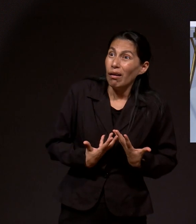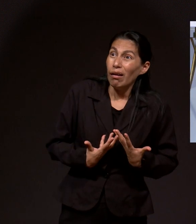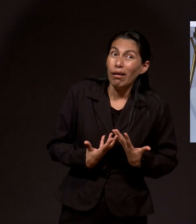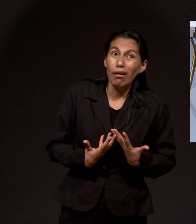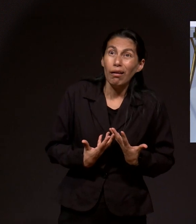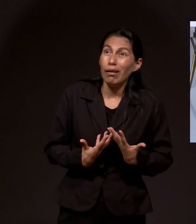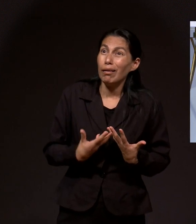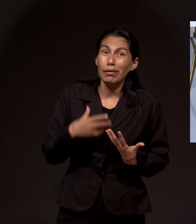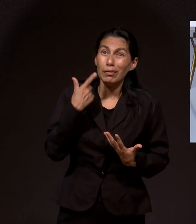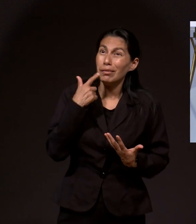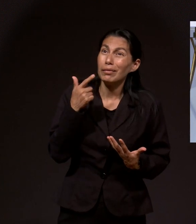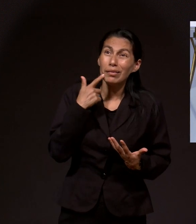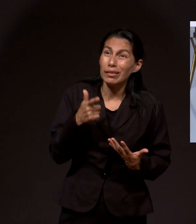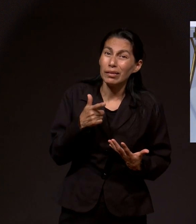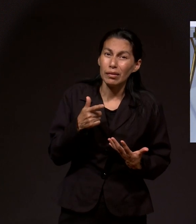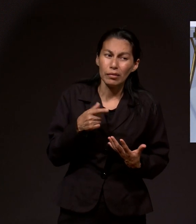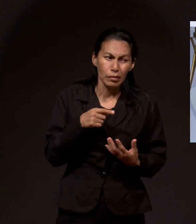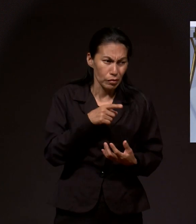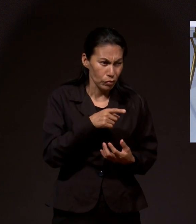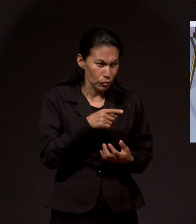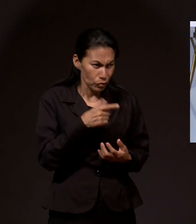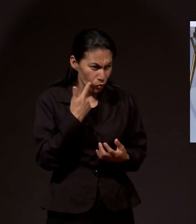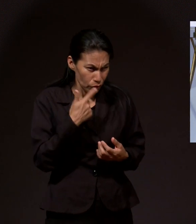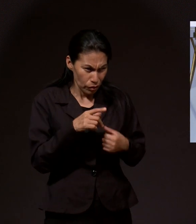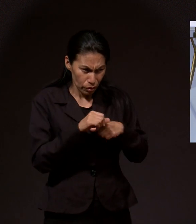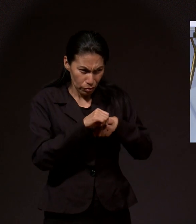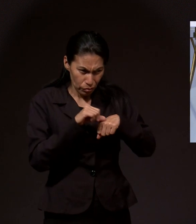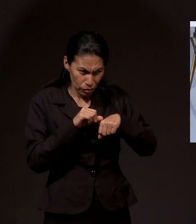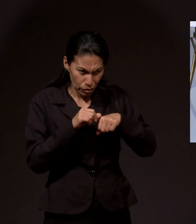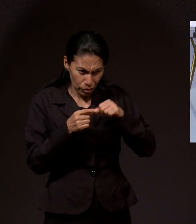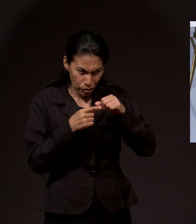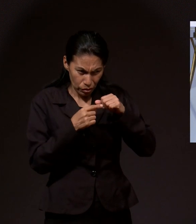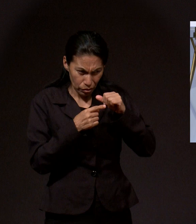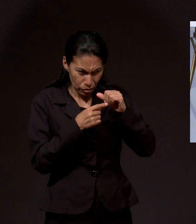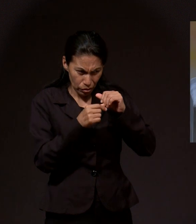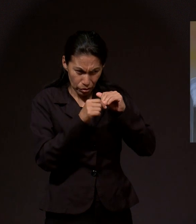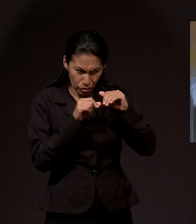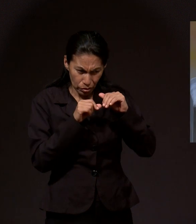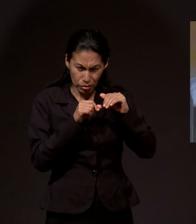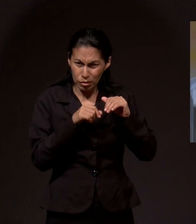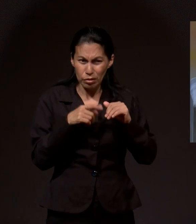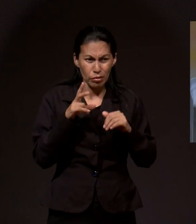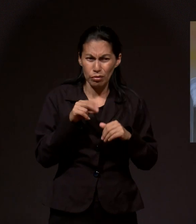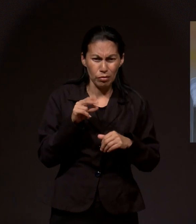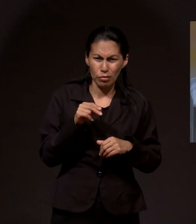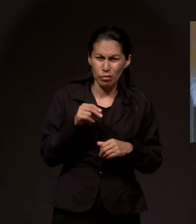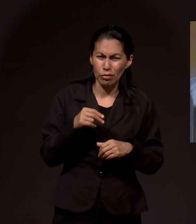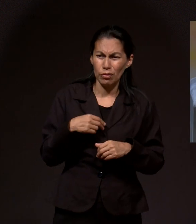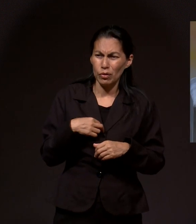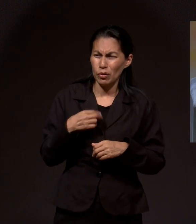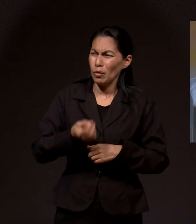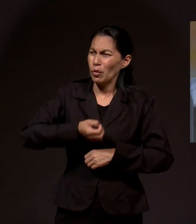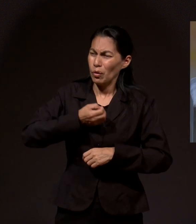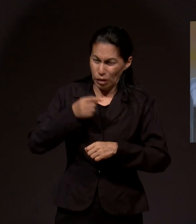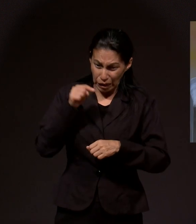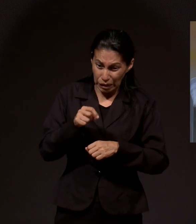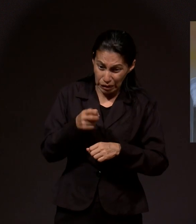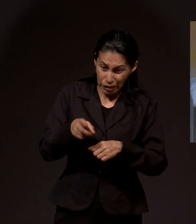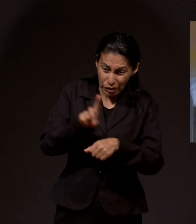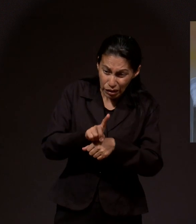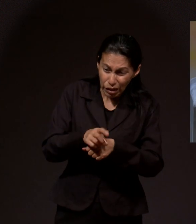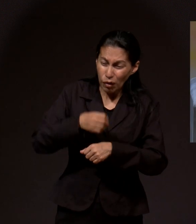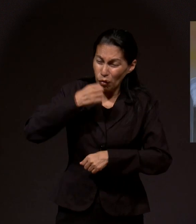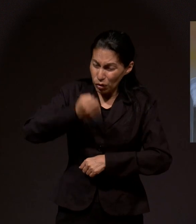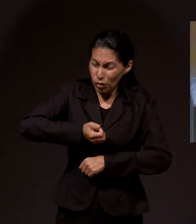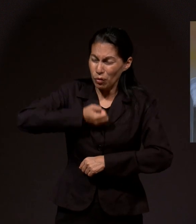gustaba la idea de que te hicieran una cirugía en tus dientes? Y desde ese día comencé a orar,